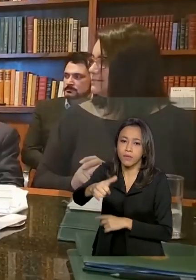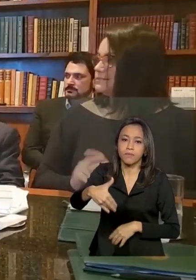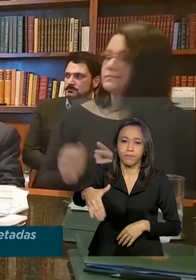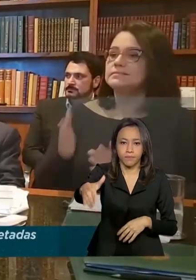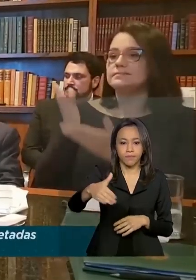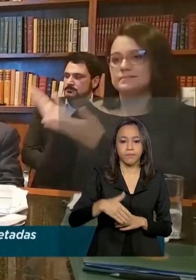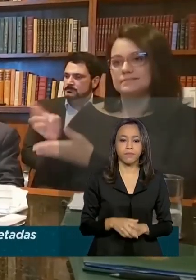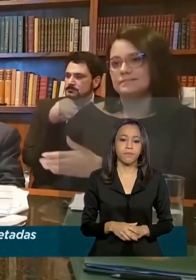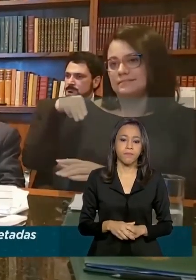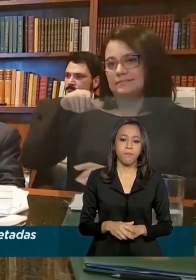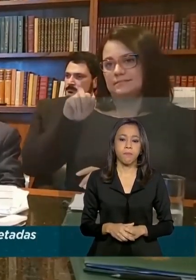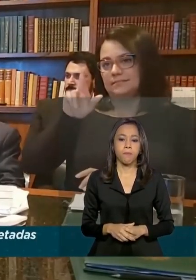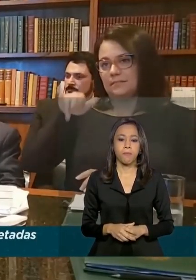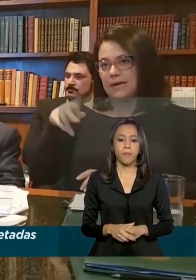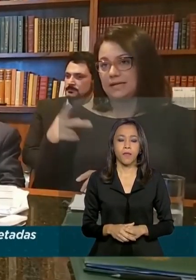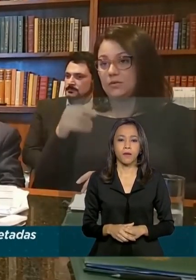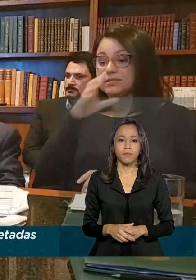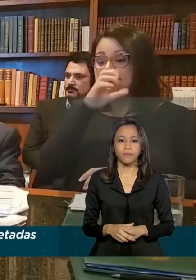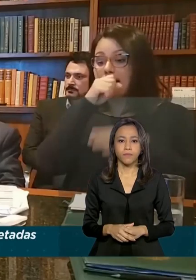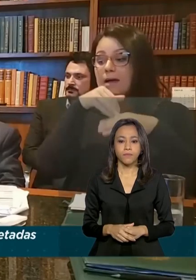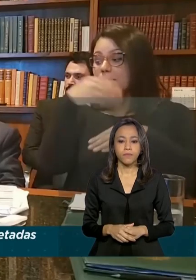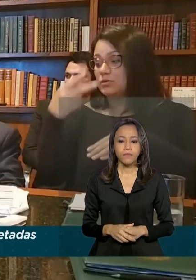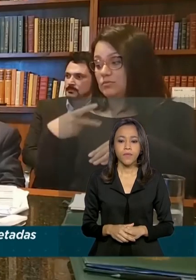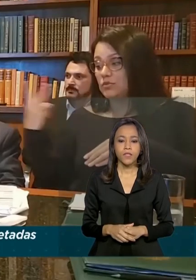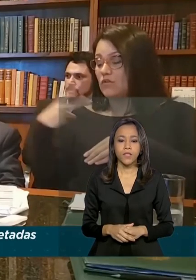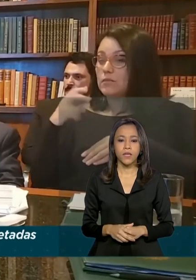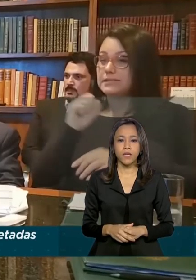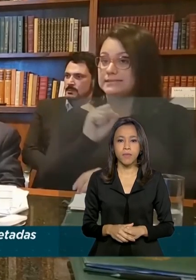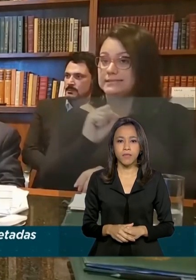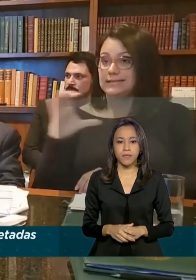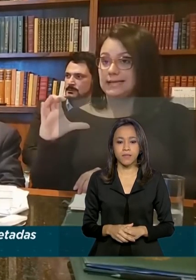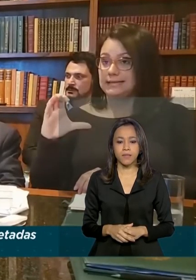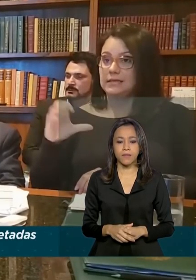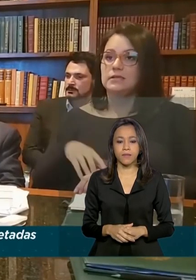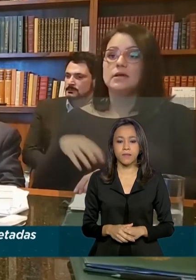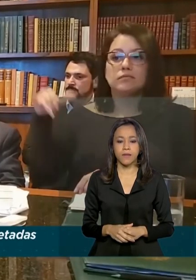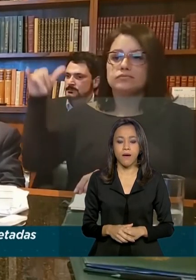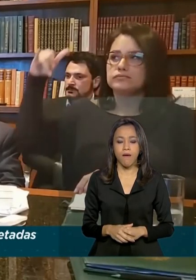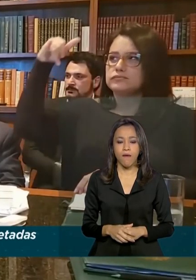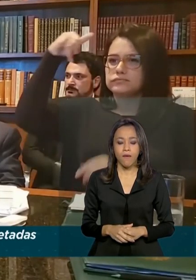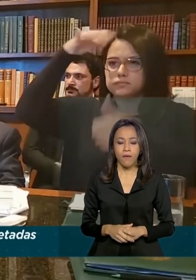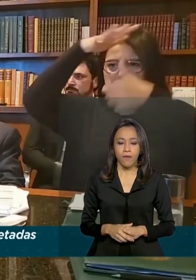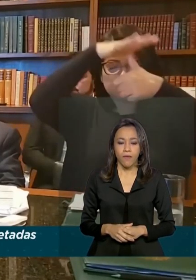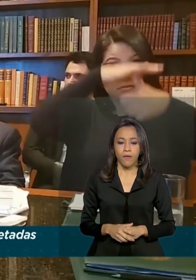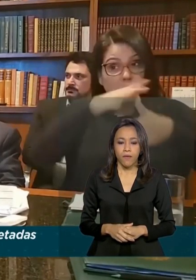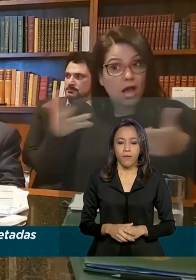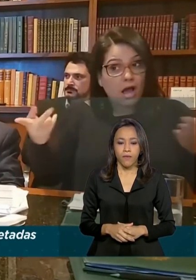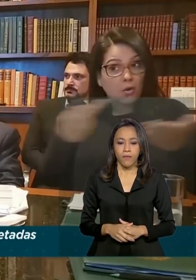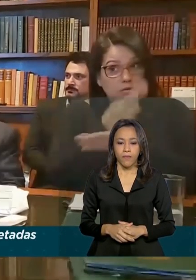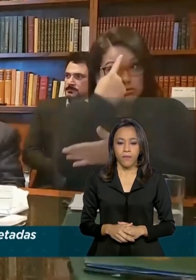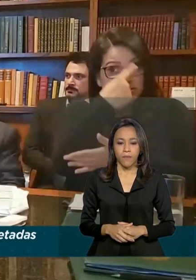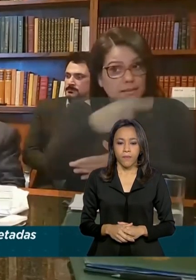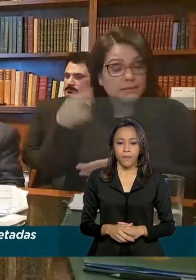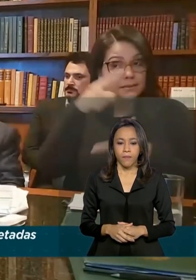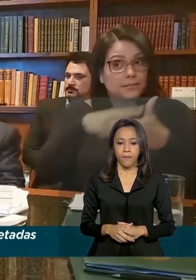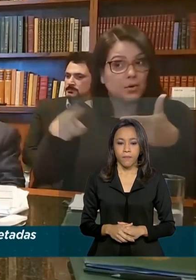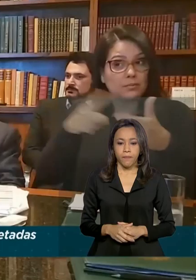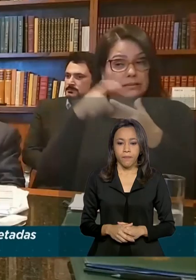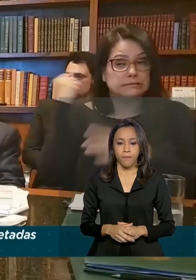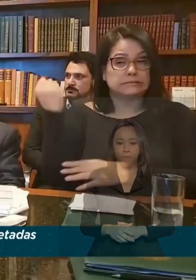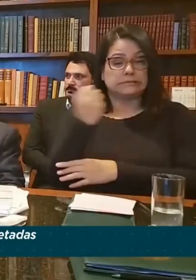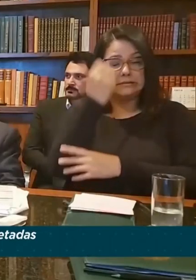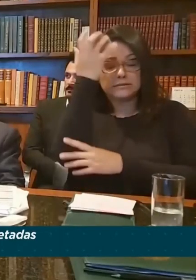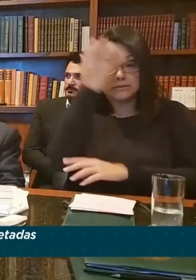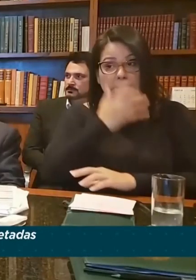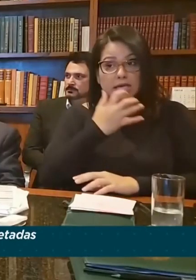No próximo sábado agora nós vamos para Santa Catarina. Vamos sobrevoar que lá tivemos um problema sério nessa semana, né? Ciclone